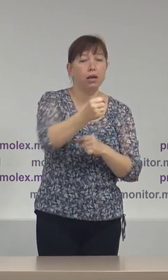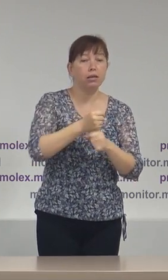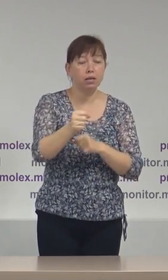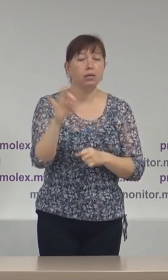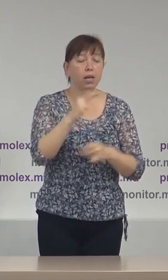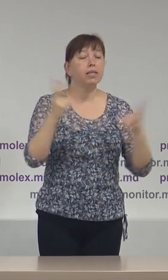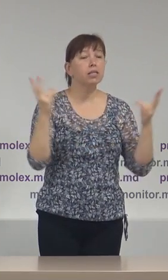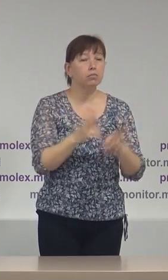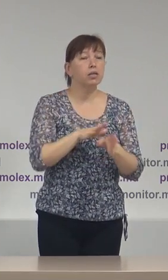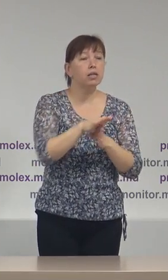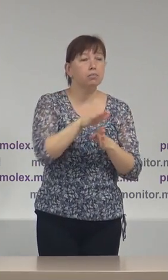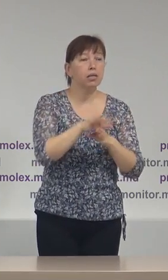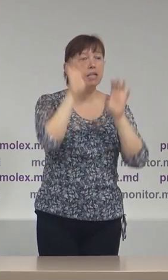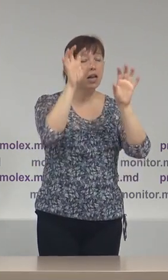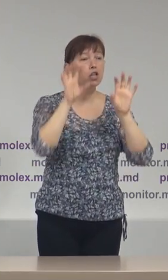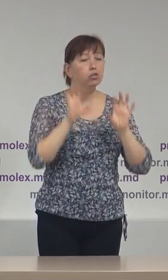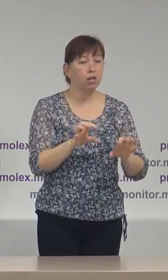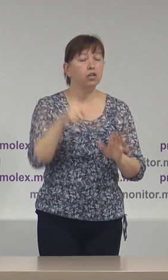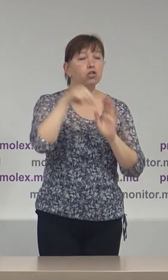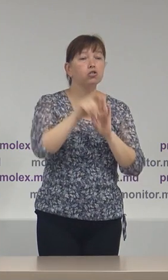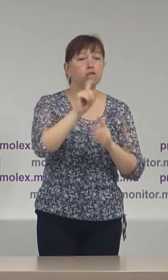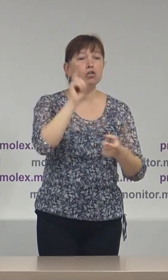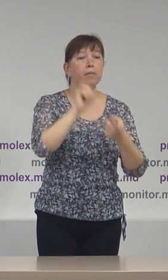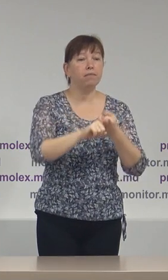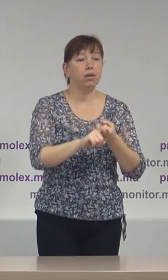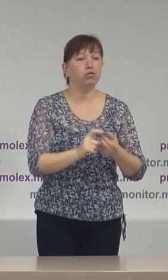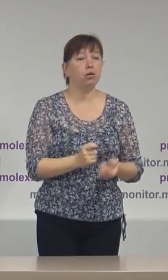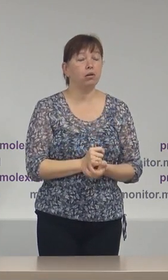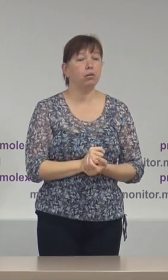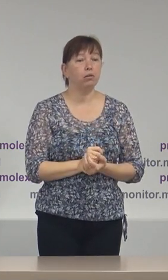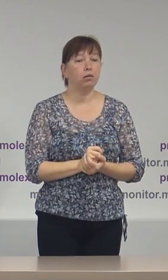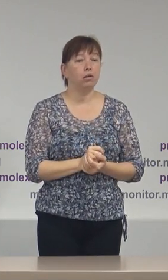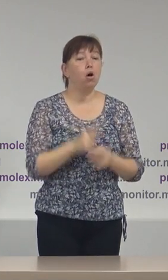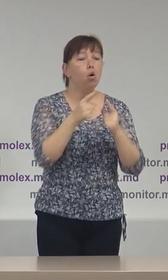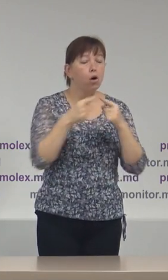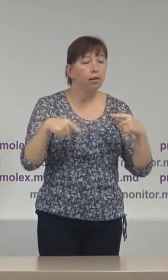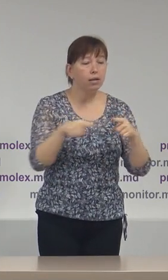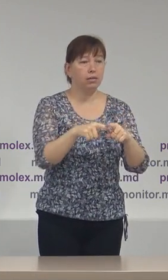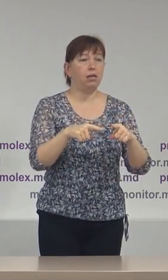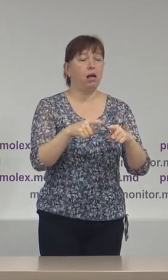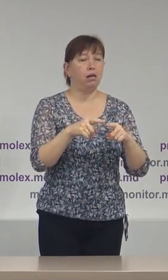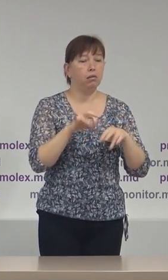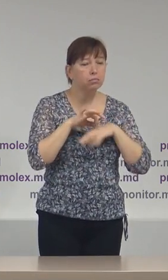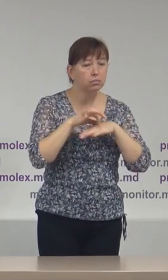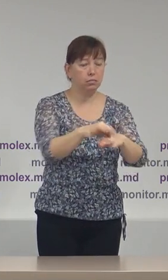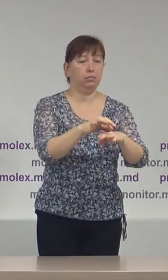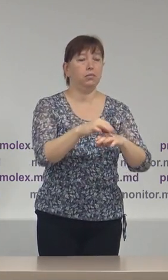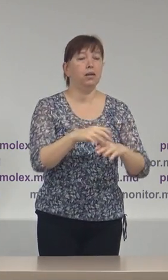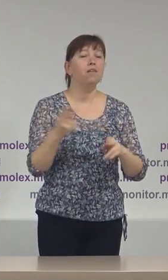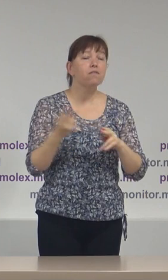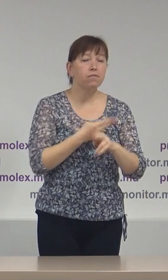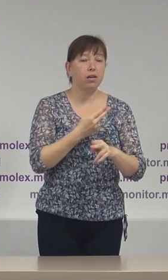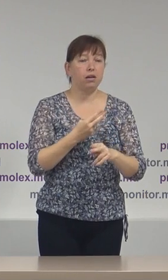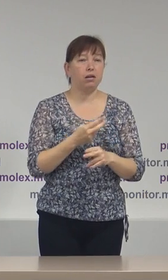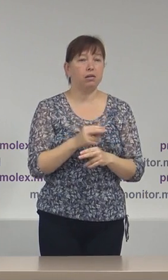respectării legislației în ceea ce privește organizarea campaniei fără implicarea